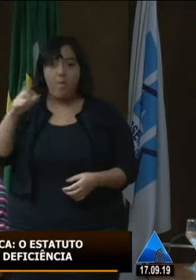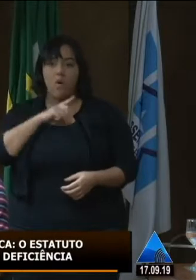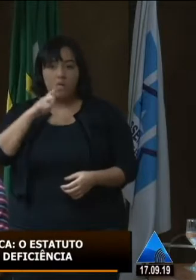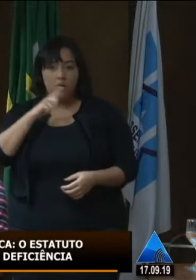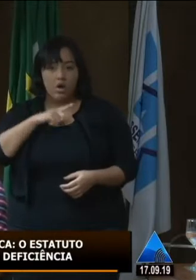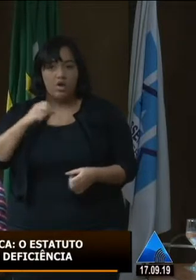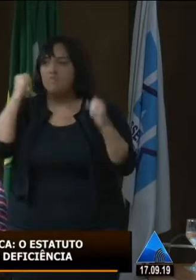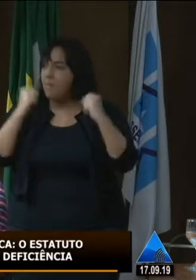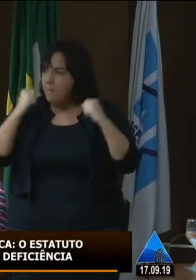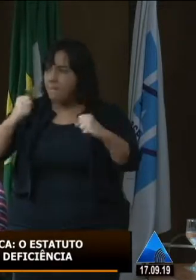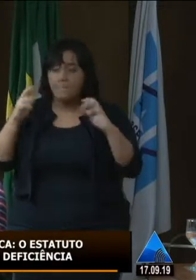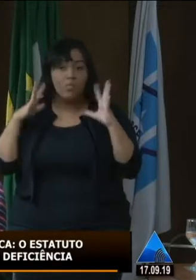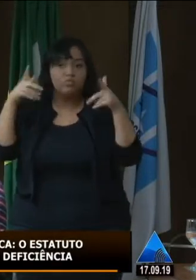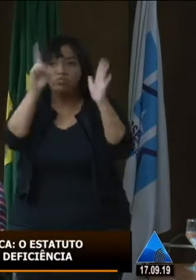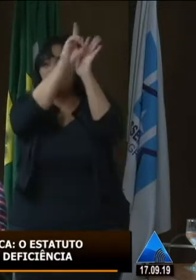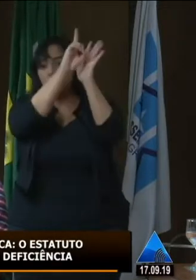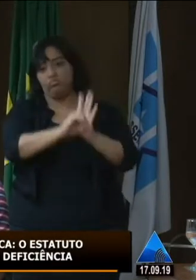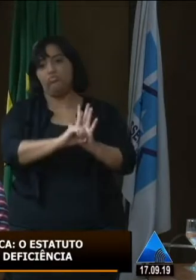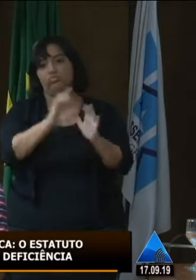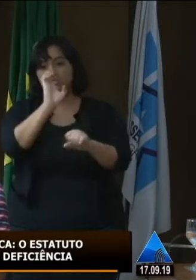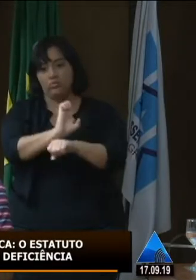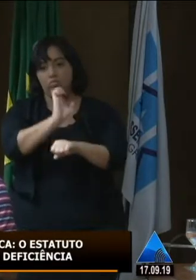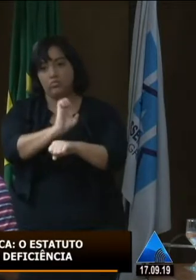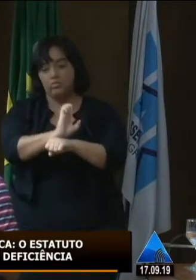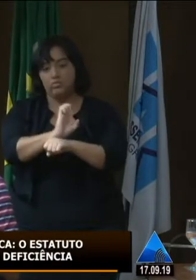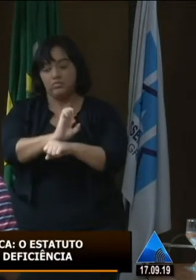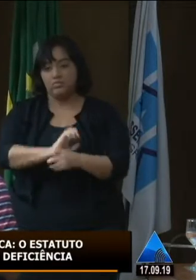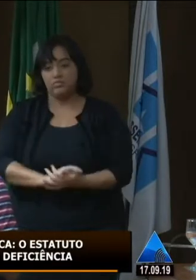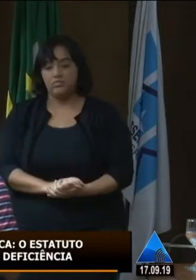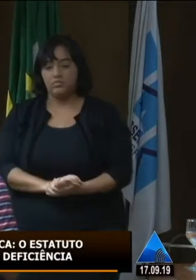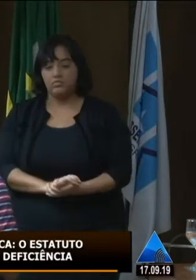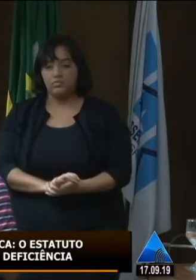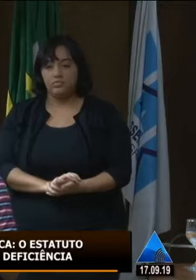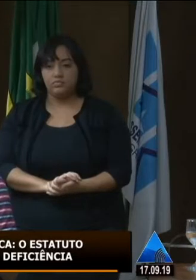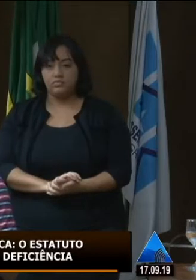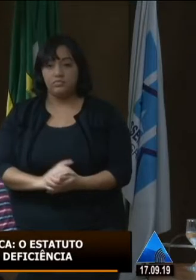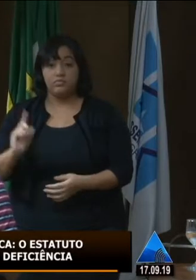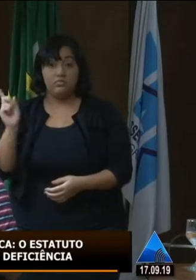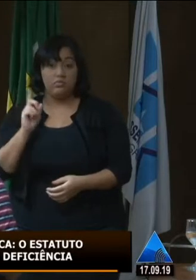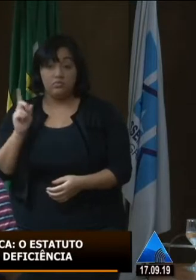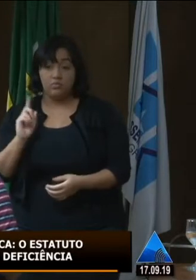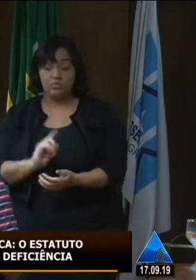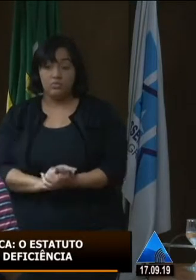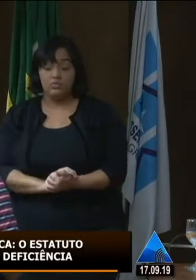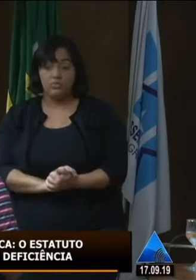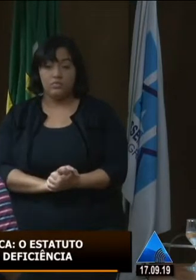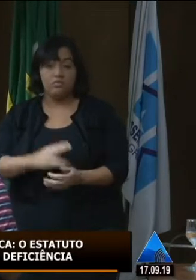gozar de todos os direitos do seu estado, de sua cidade. A gente não pode mais